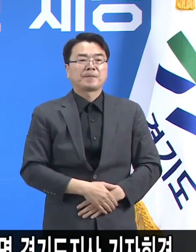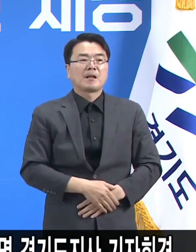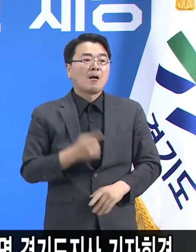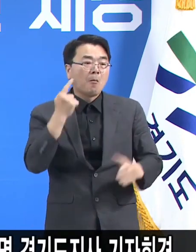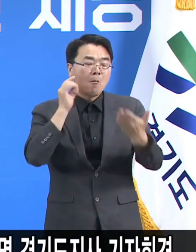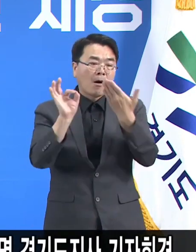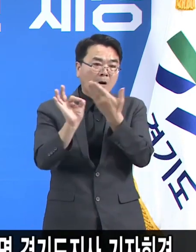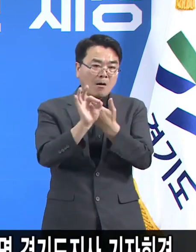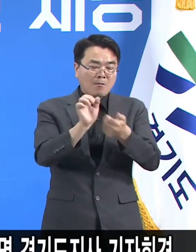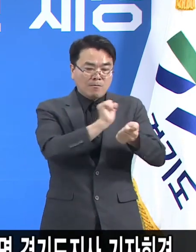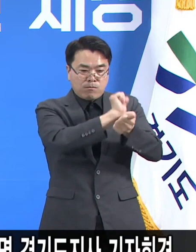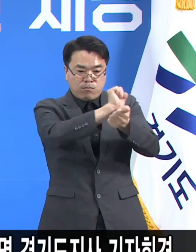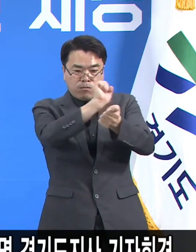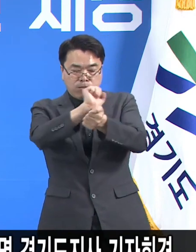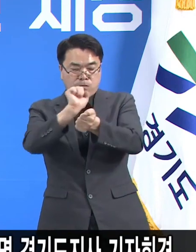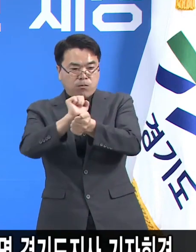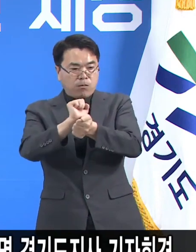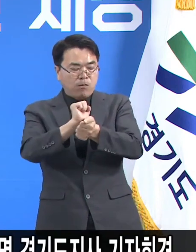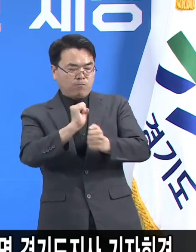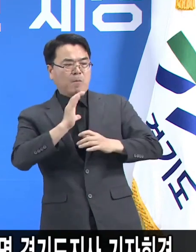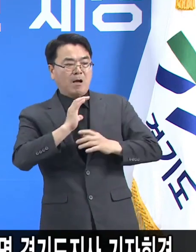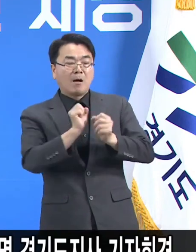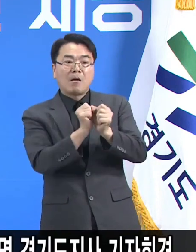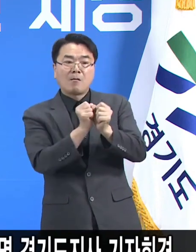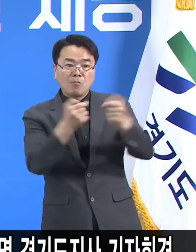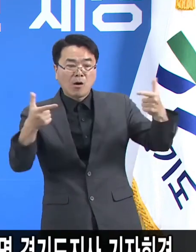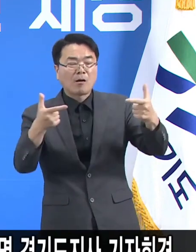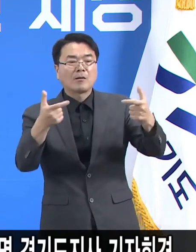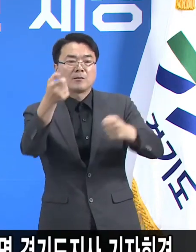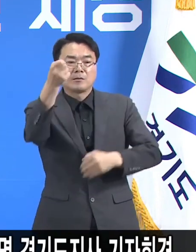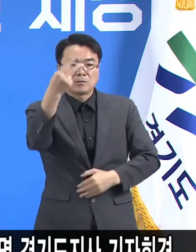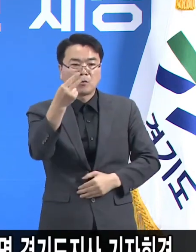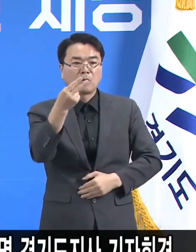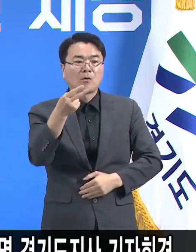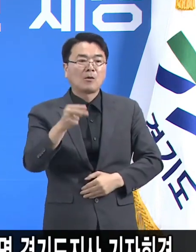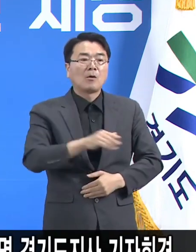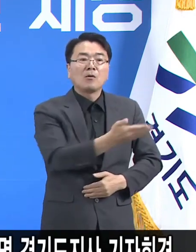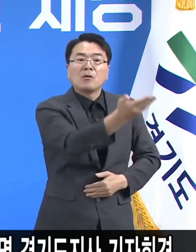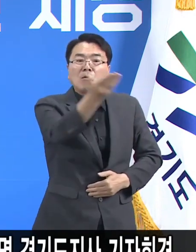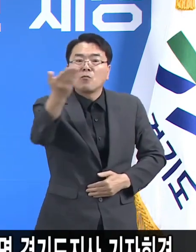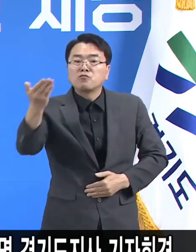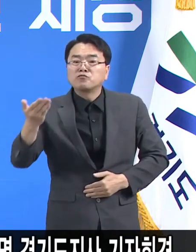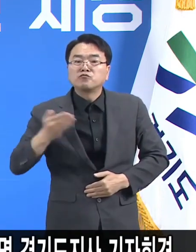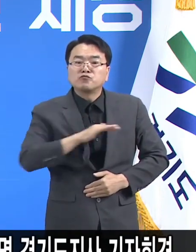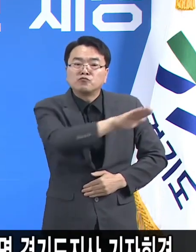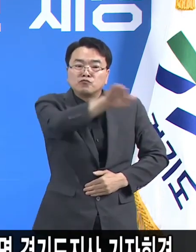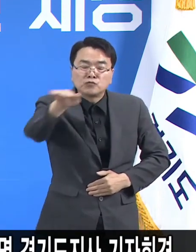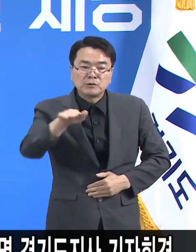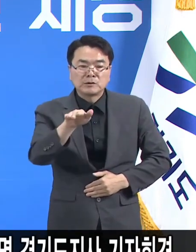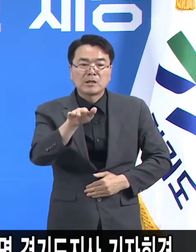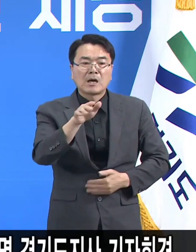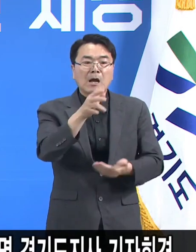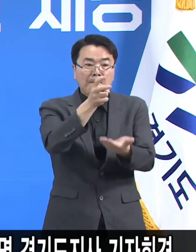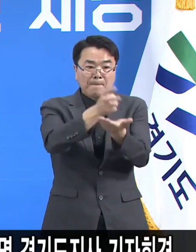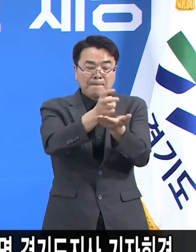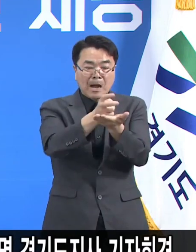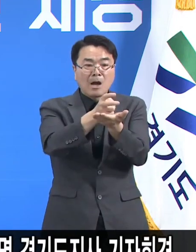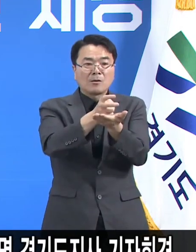늘어나고 또 방역 지침들이 잘 안 지켜지고 있다면 결국은